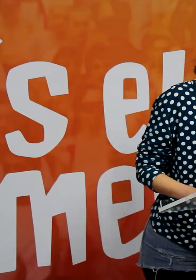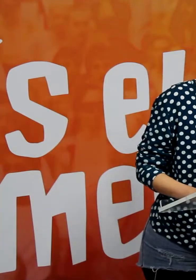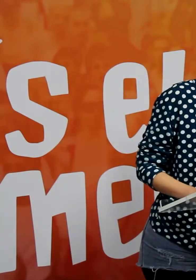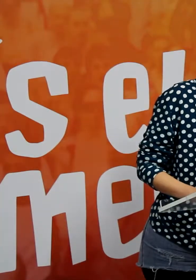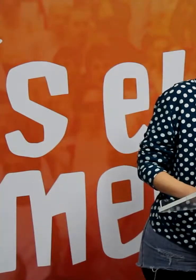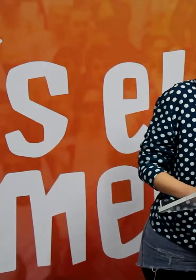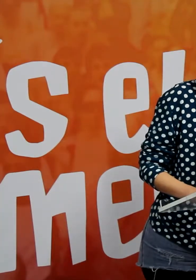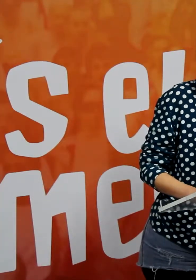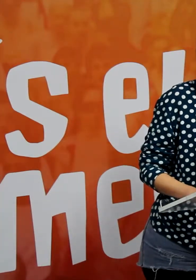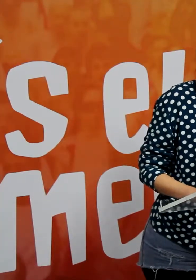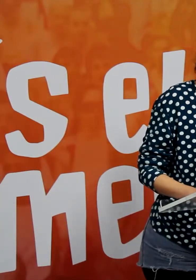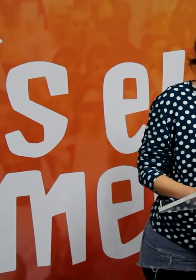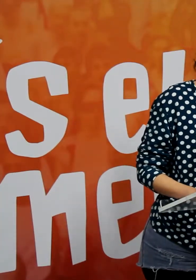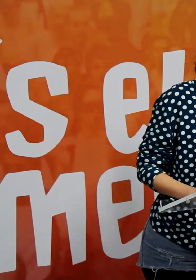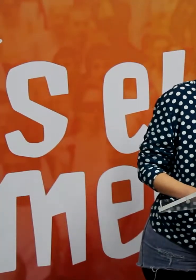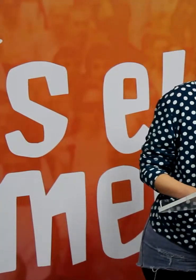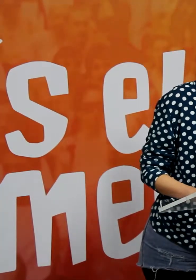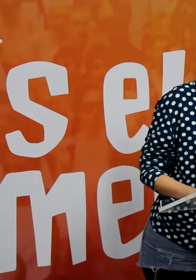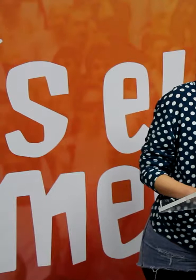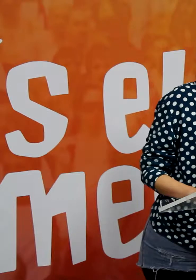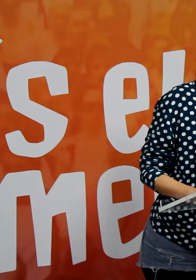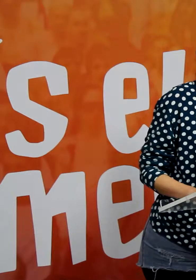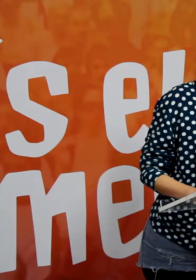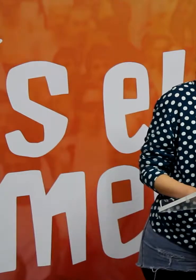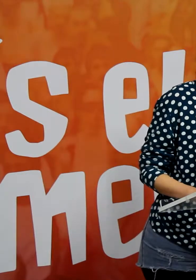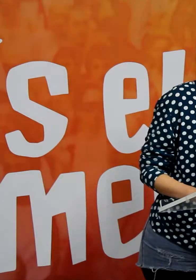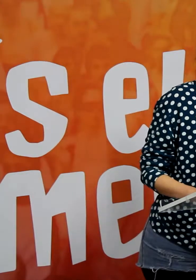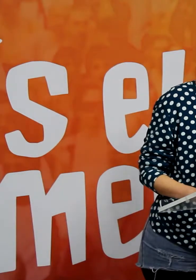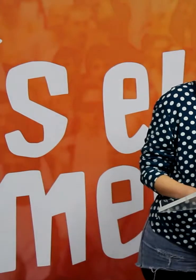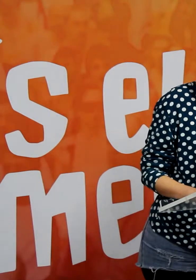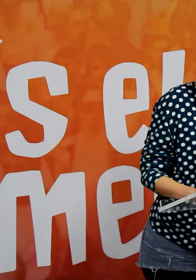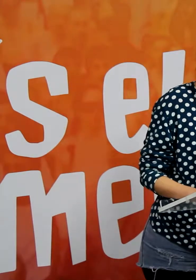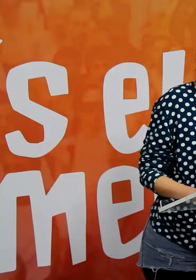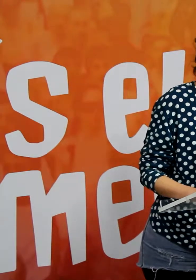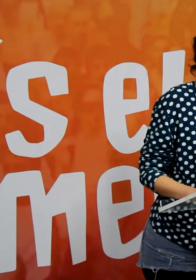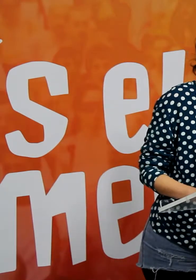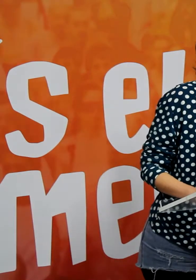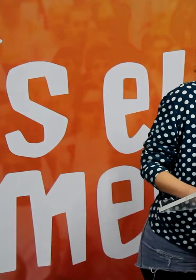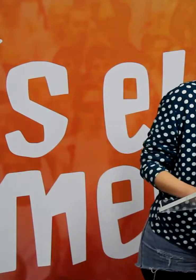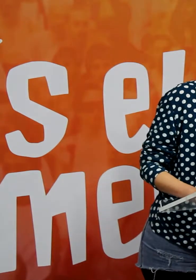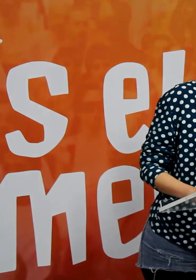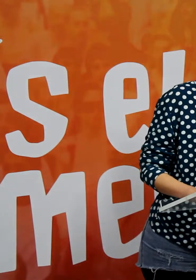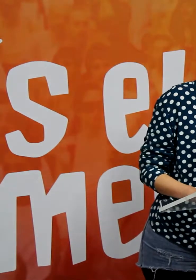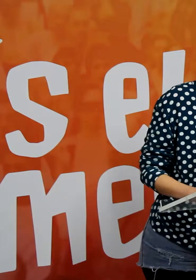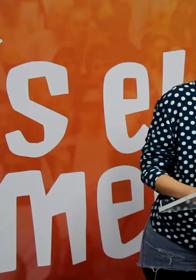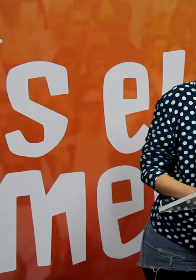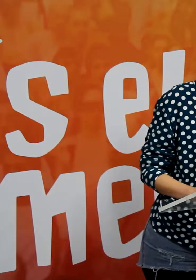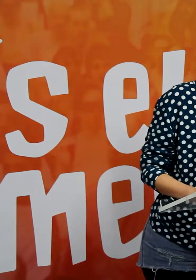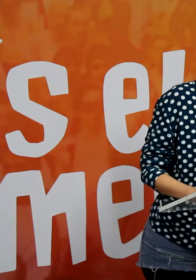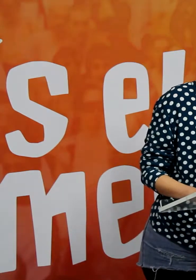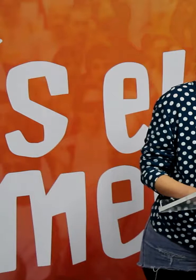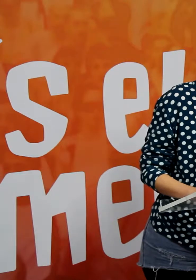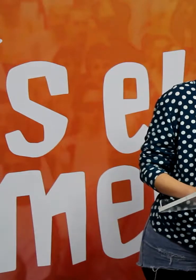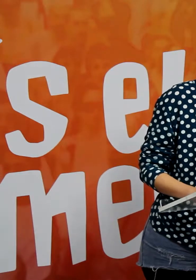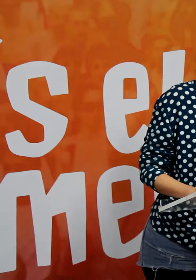Vore totes, i quan dic totes, són totes les meves amistats en l'exili. La meva amiga Lourdes, en França, la meva